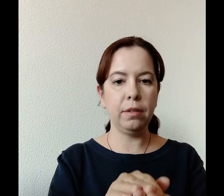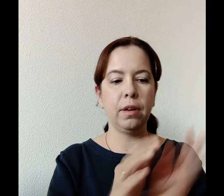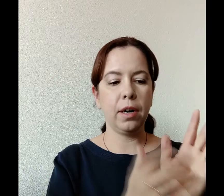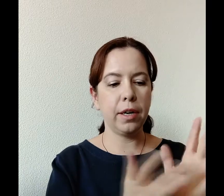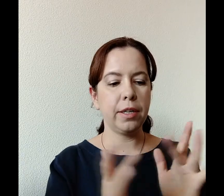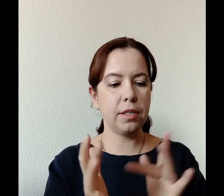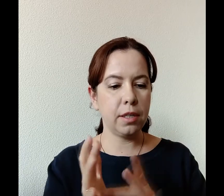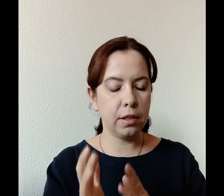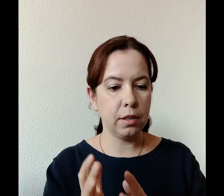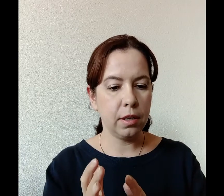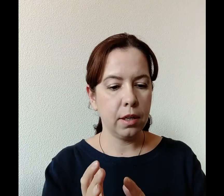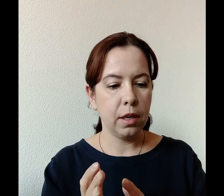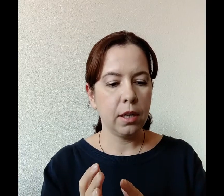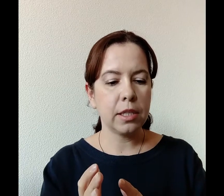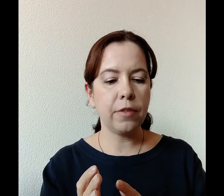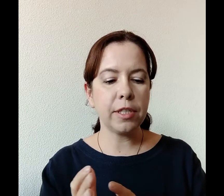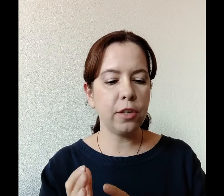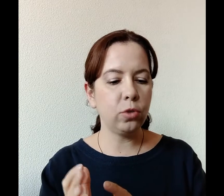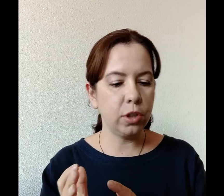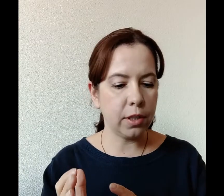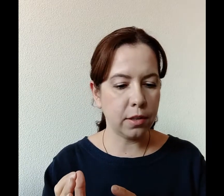Христе. Совостою днесь.